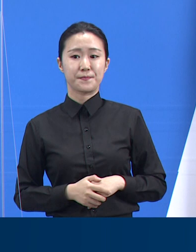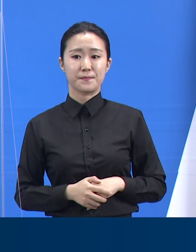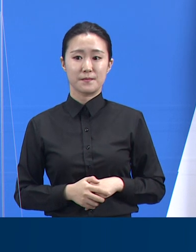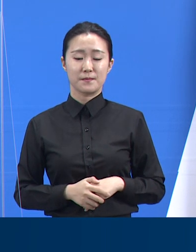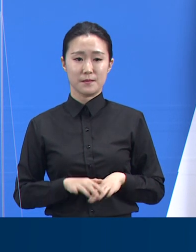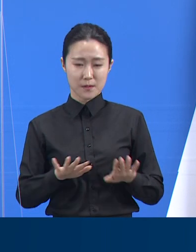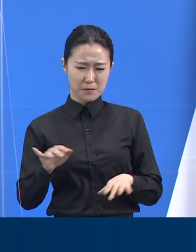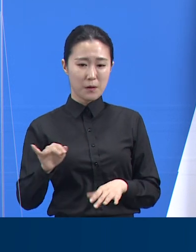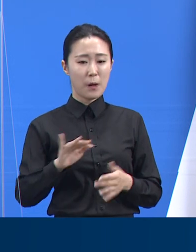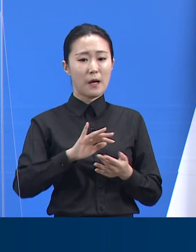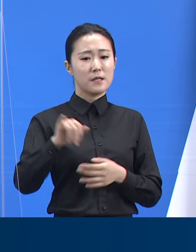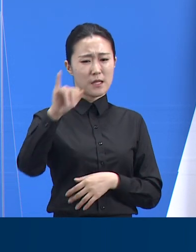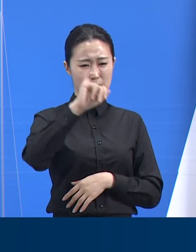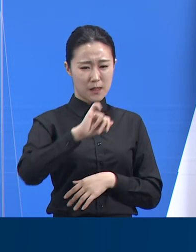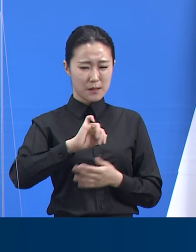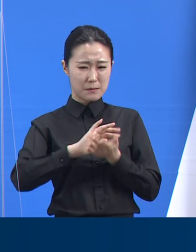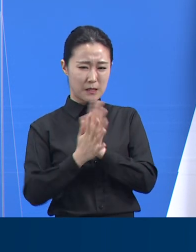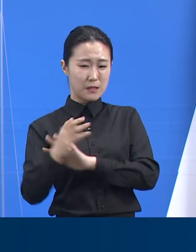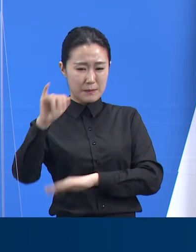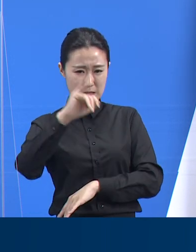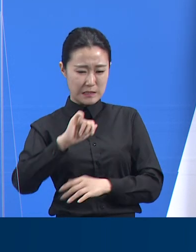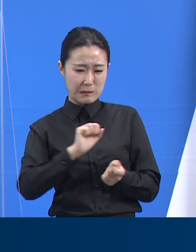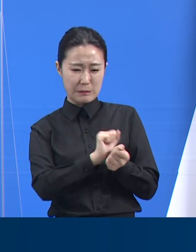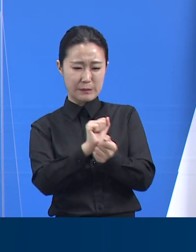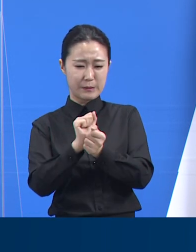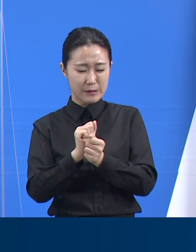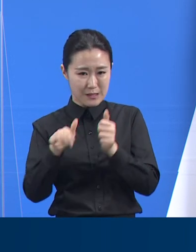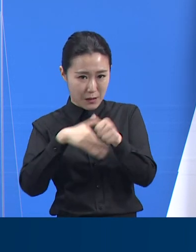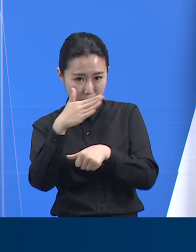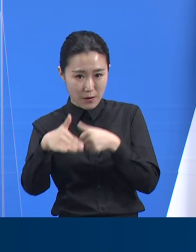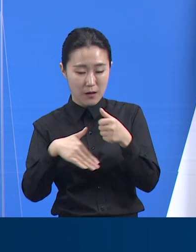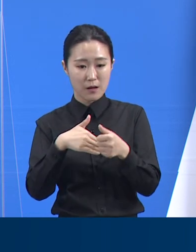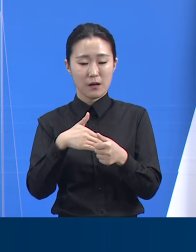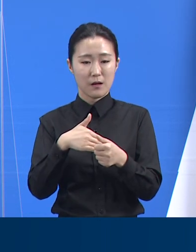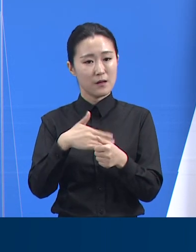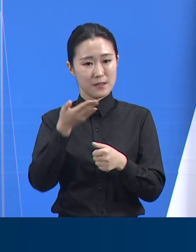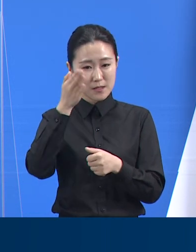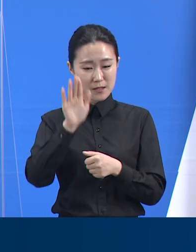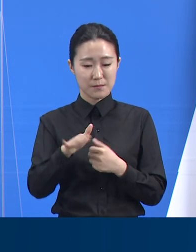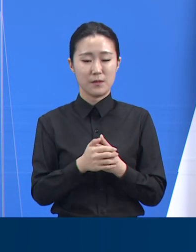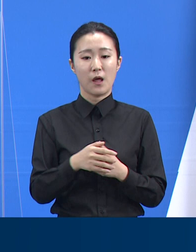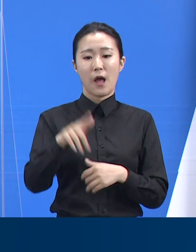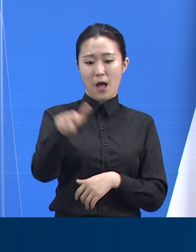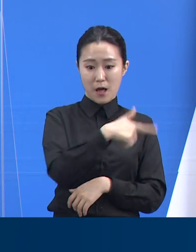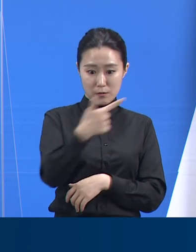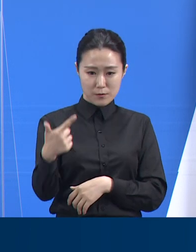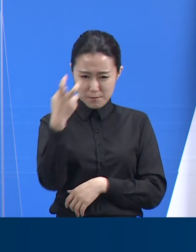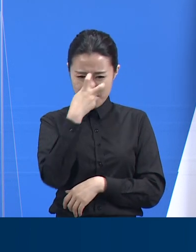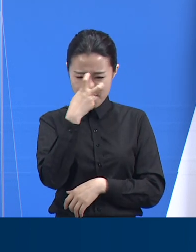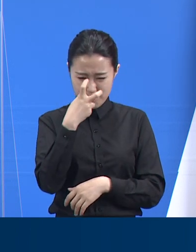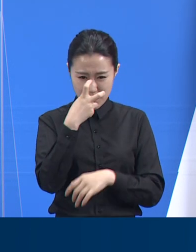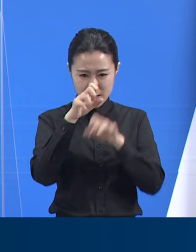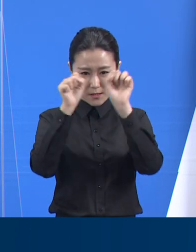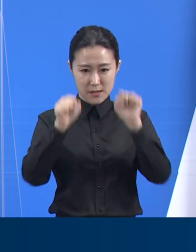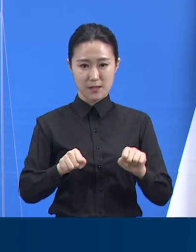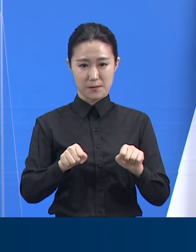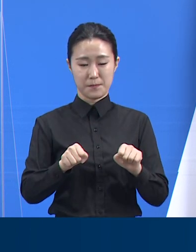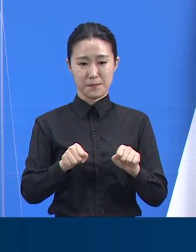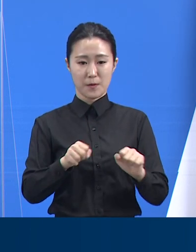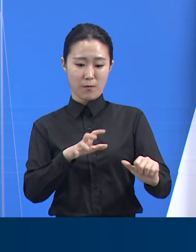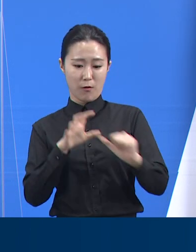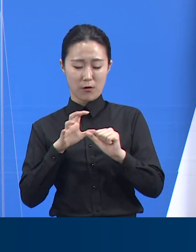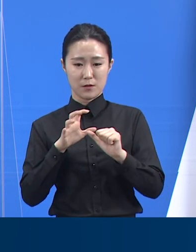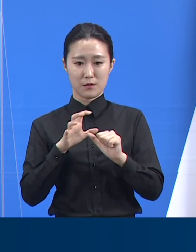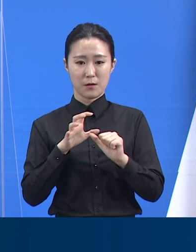상황에서도 경기도는 역학조사 원데이 시스템 운영을 통해 코로나19 확진자 발생 당일 신속히